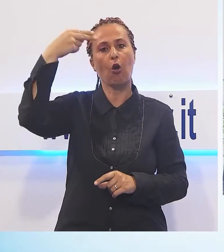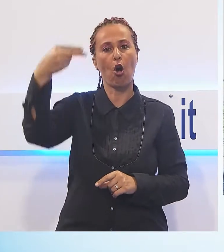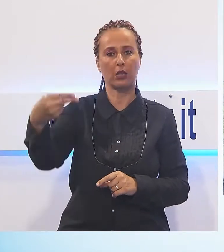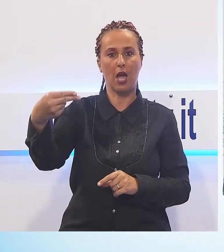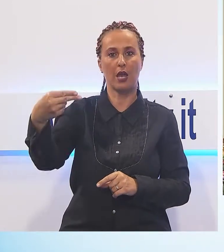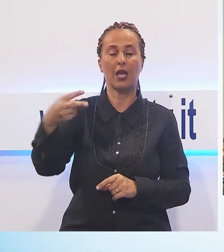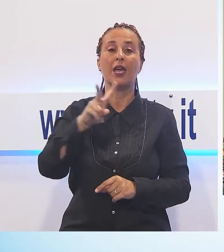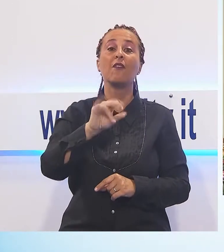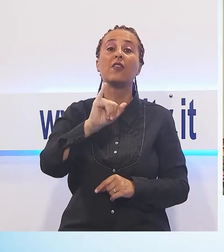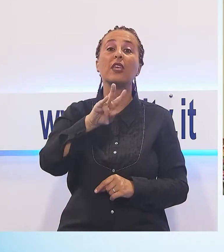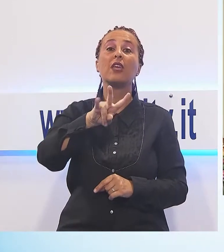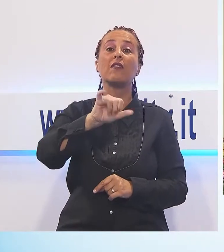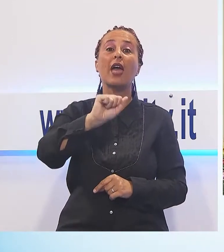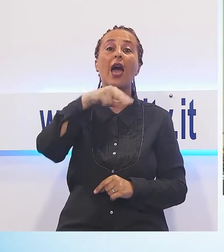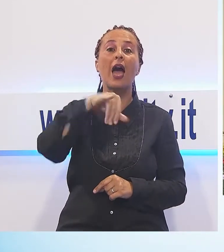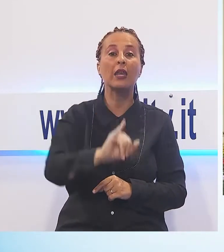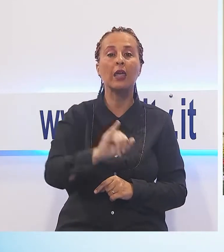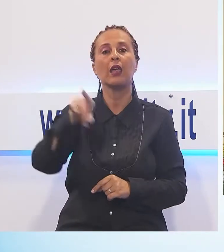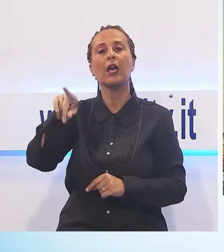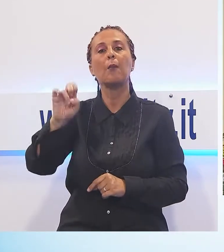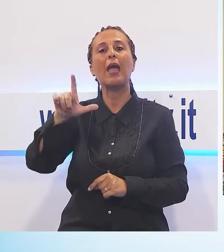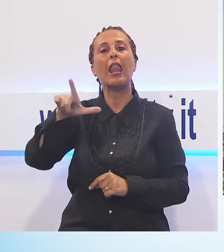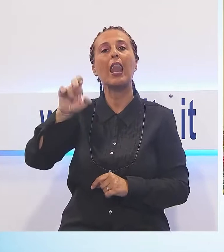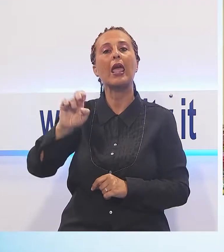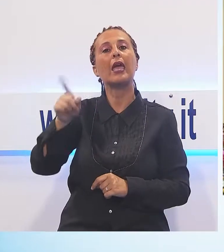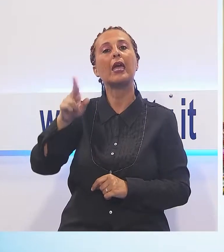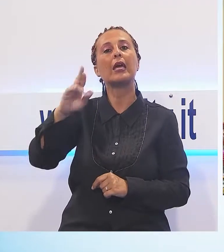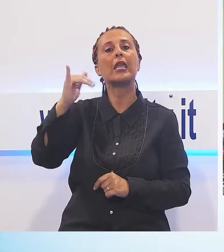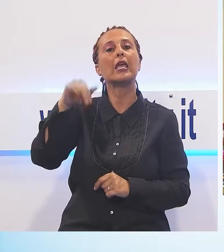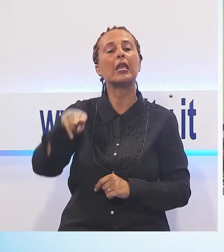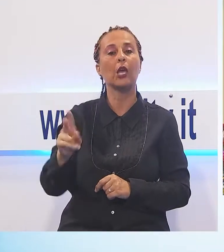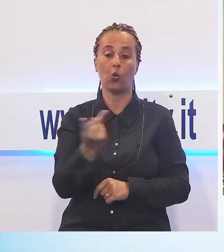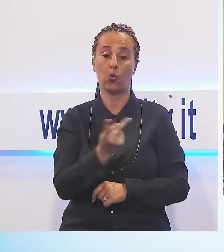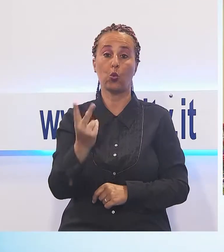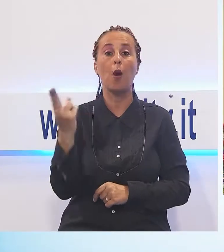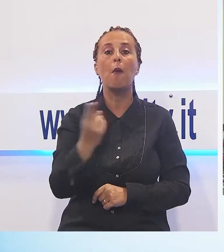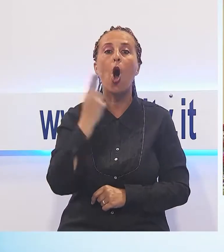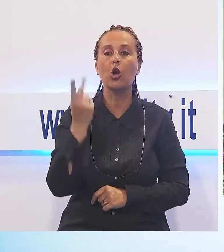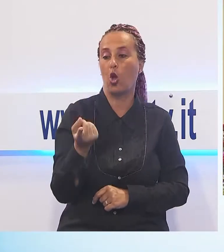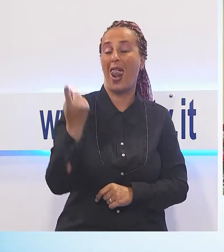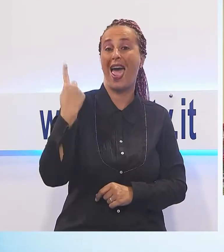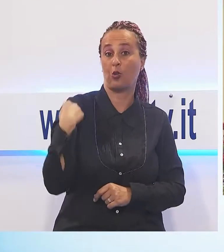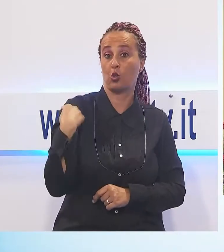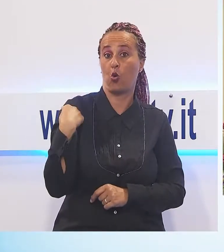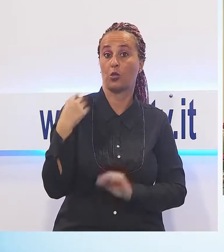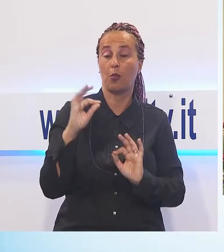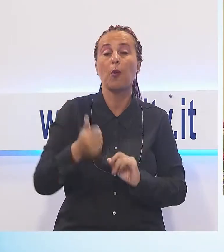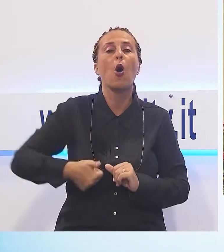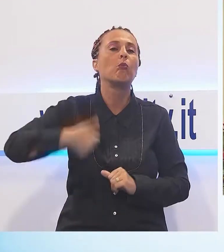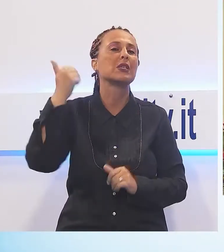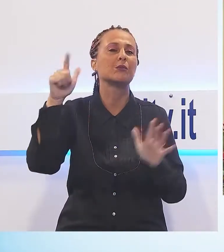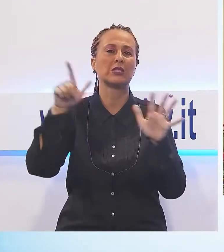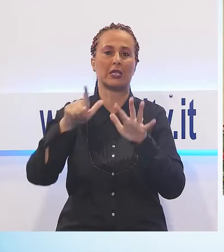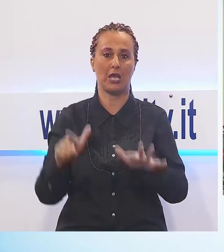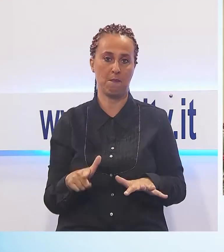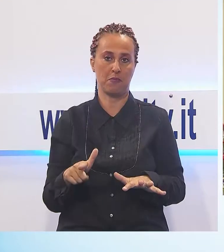Pellegrini per quello che è accaduto l'anno scorso, l'anno scorso è stato il primo settembre tragico,